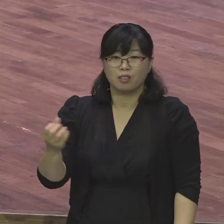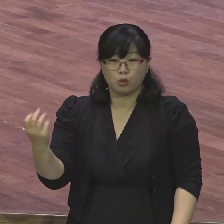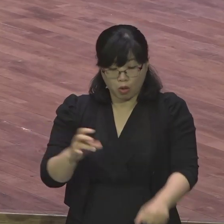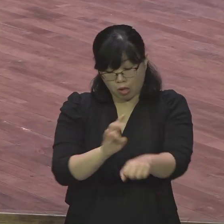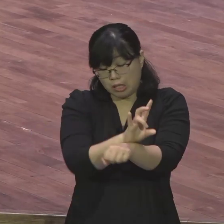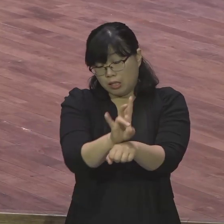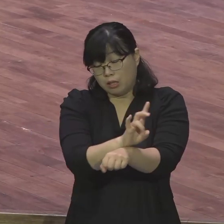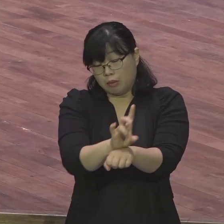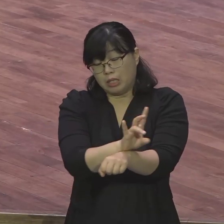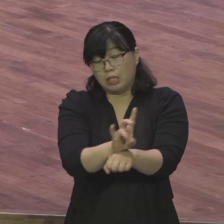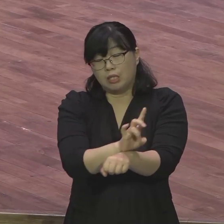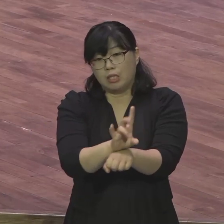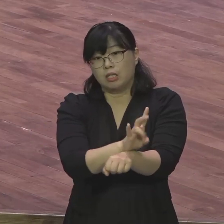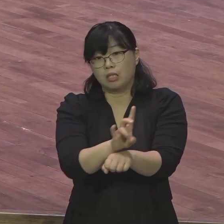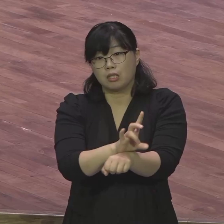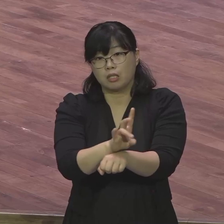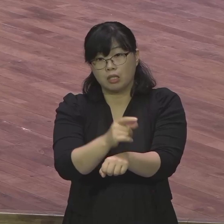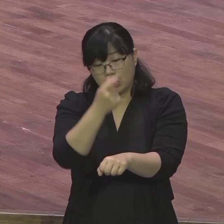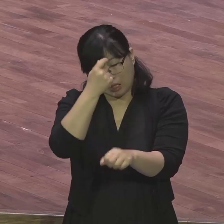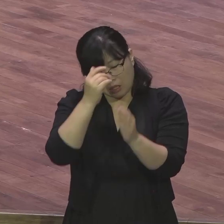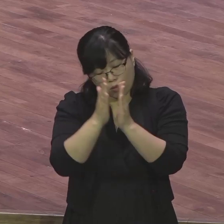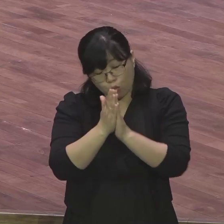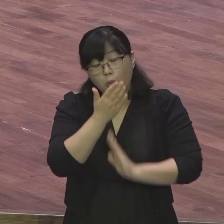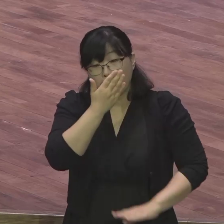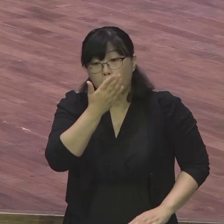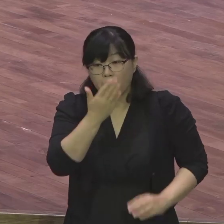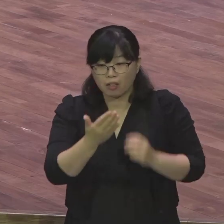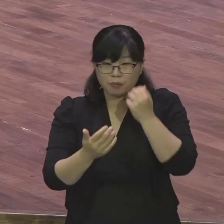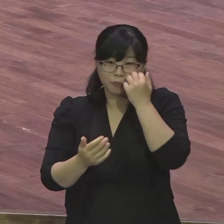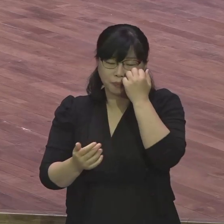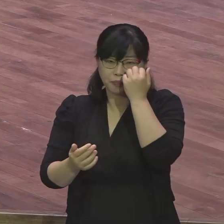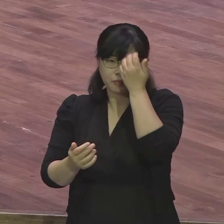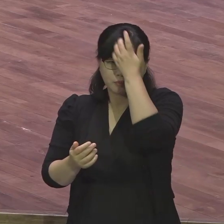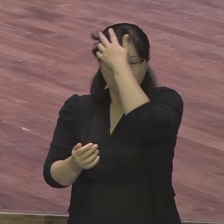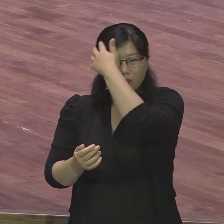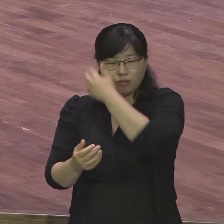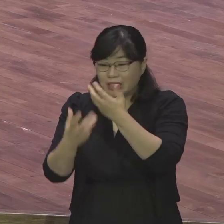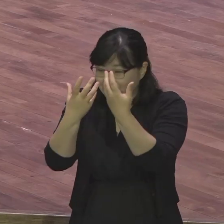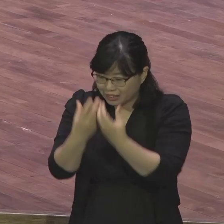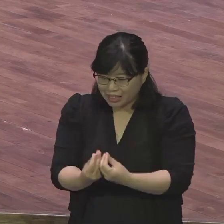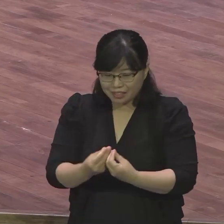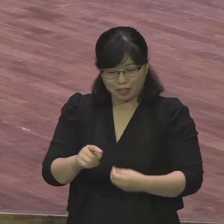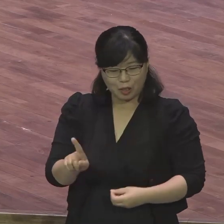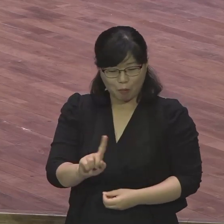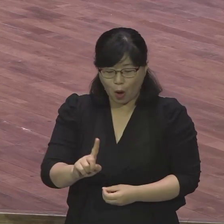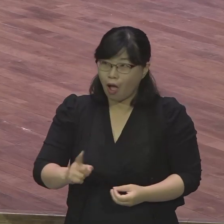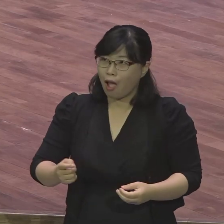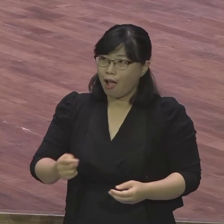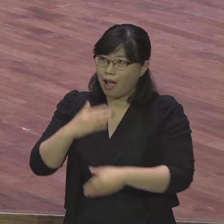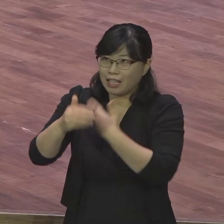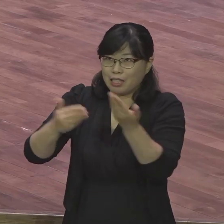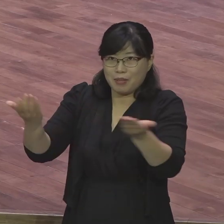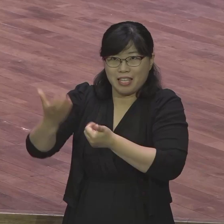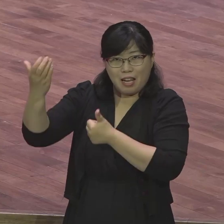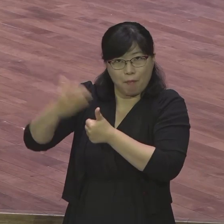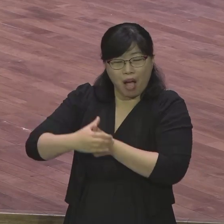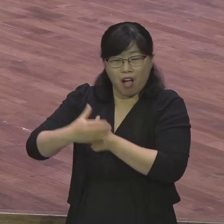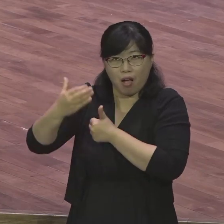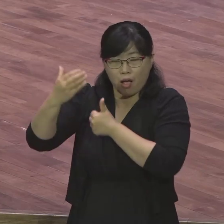24시 그 사역을 많이 한 분들은요 성령의 역사가 있어야 사역이 되니까 사역을 많이 빵을 많이